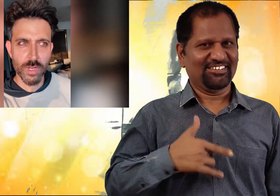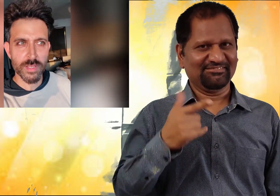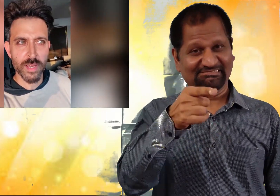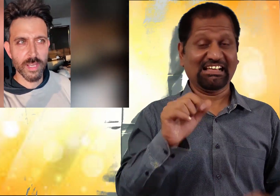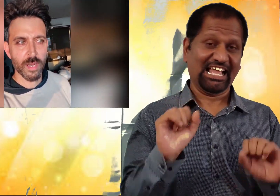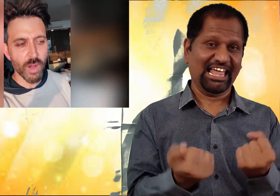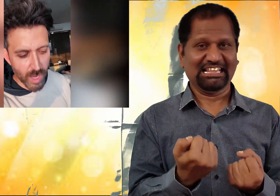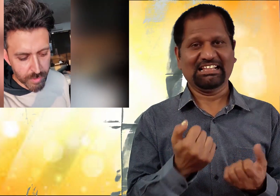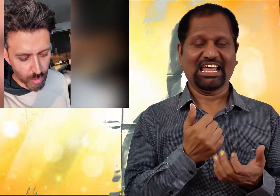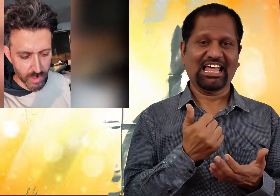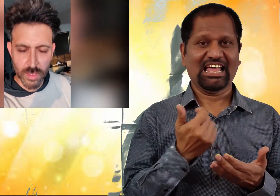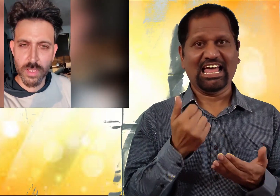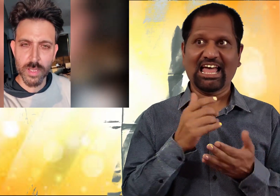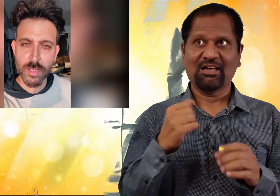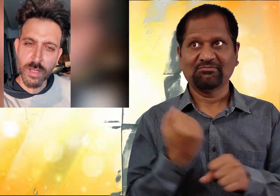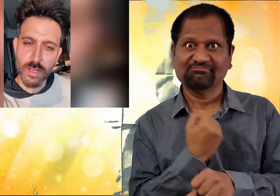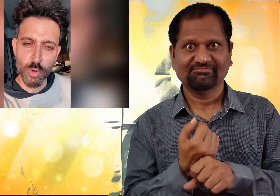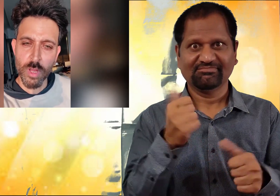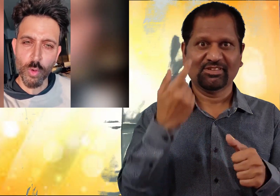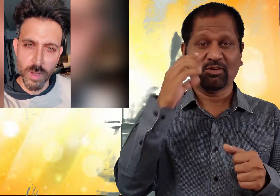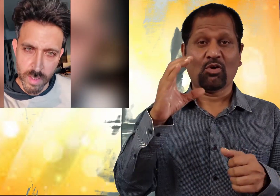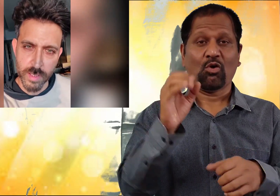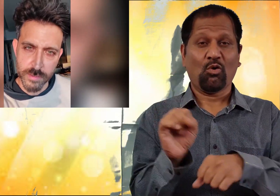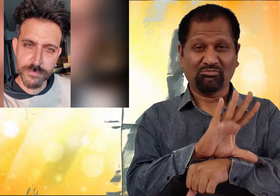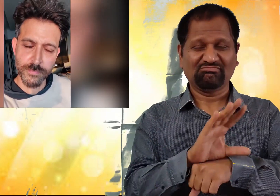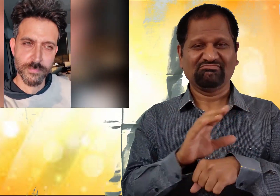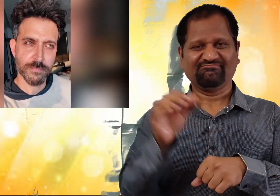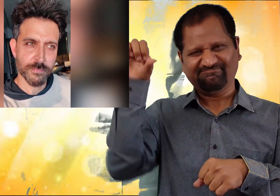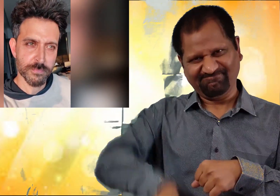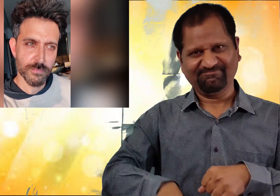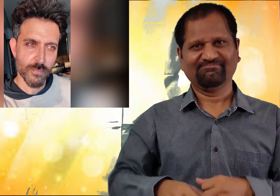मुझे लगता है कि अब आप ही कुछ कर सकते हैं करोना को हराने के लिए